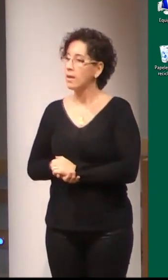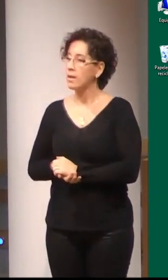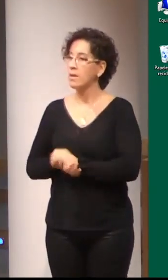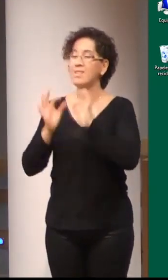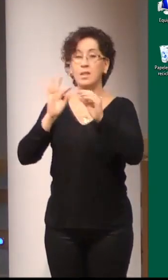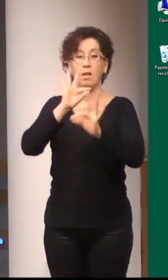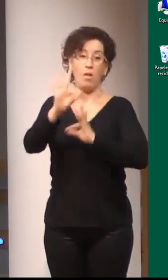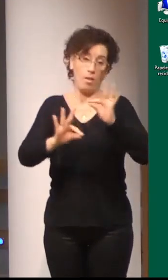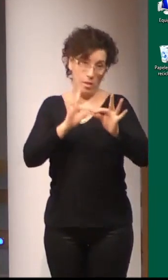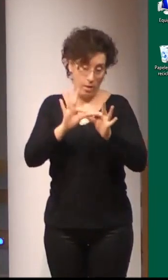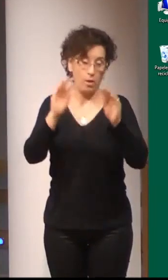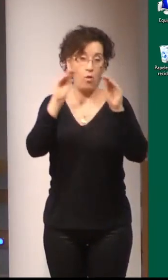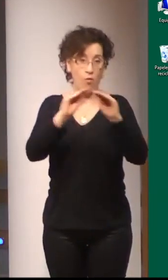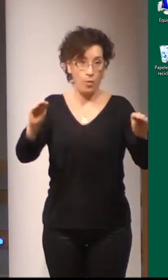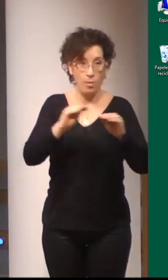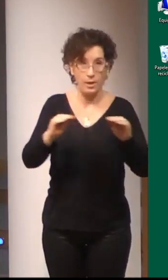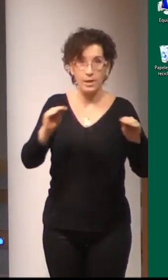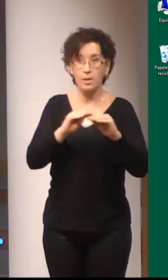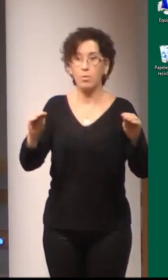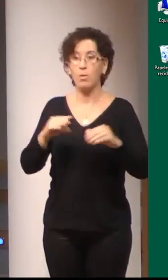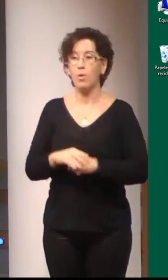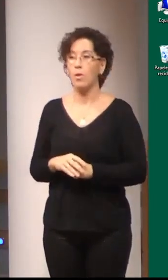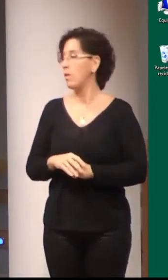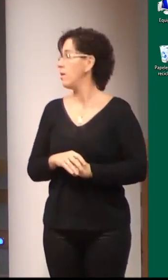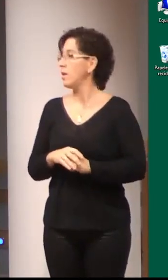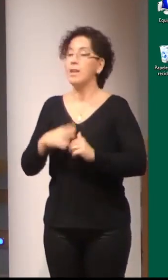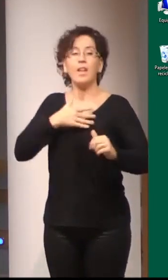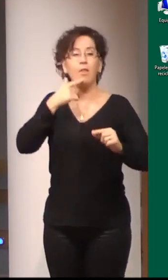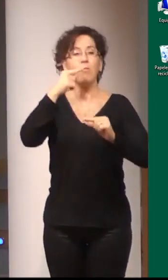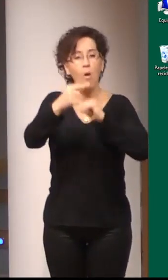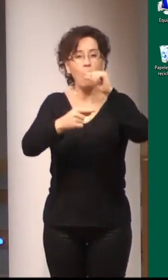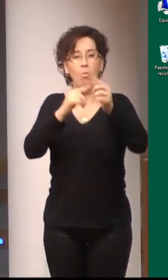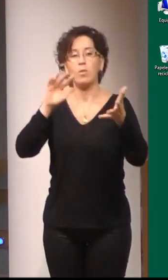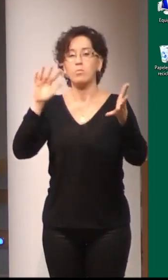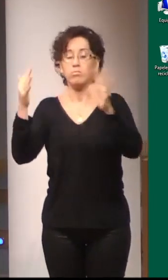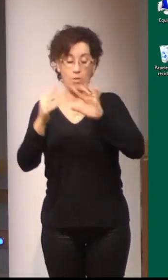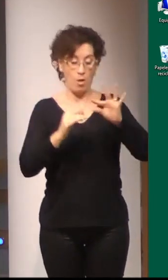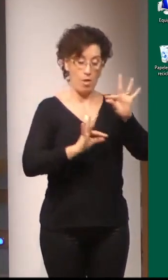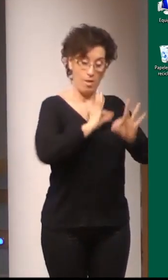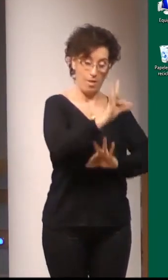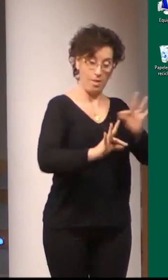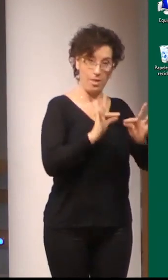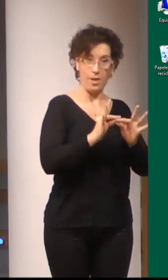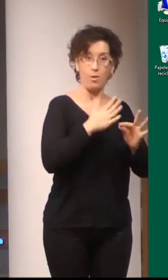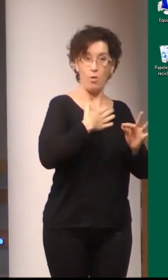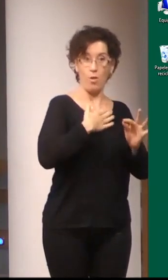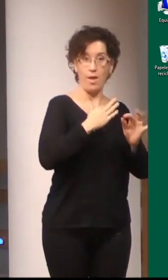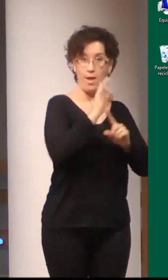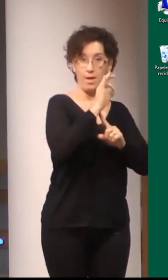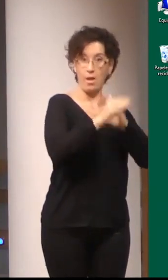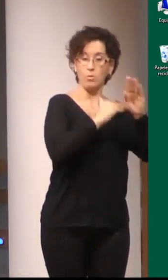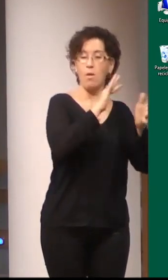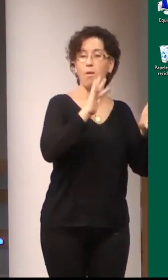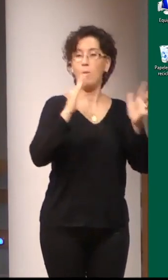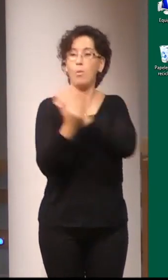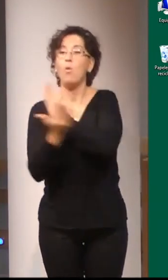os ciclos formativos, o proceso ha ido progresando, digamos, desde o ciclo formativo de grado superior aos cursos